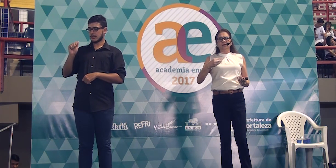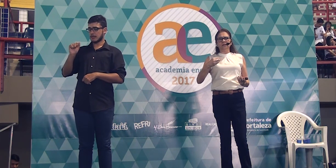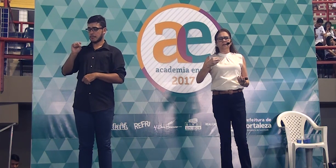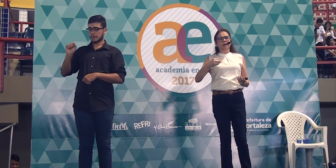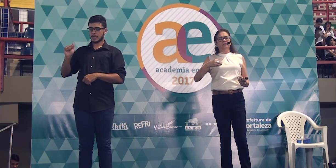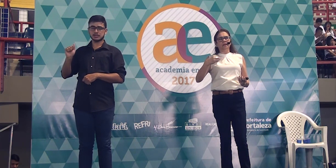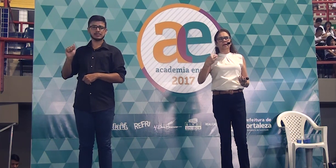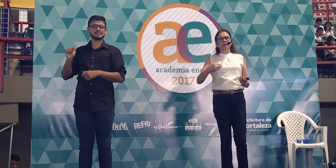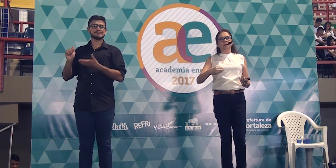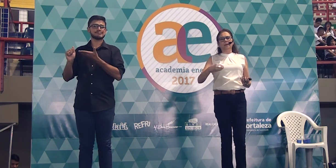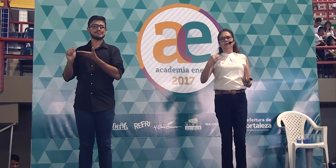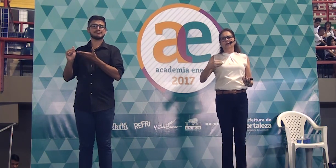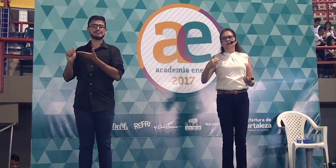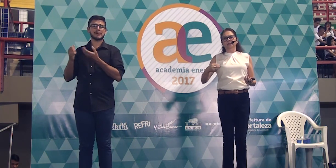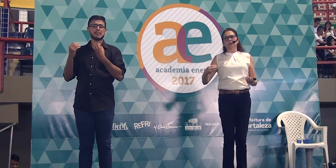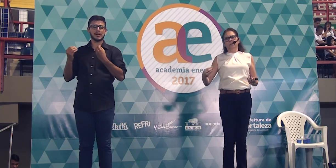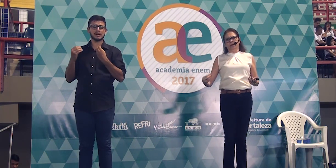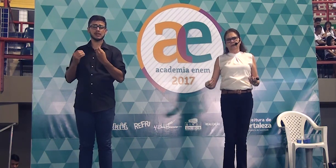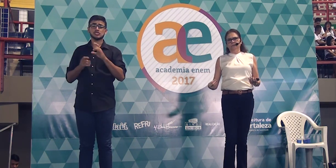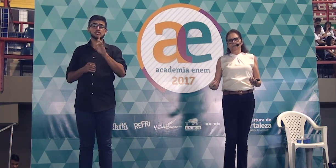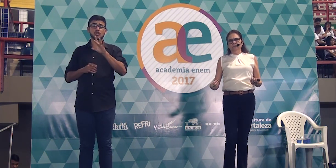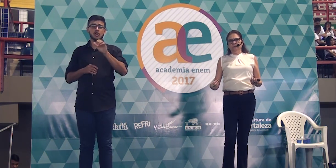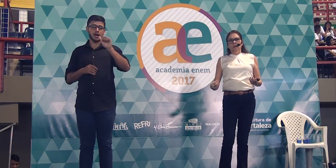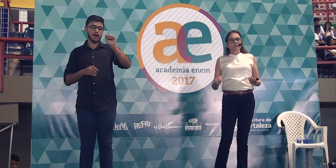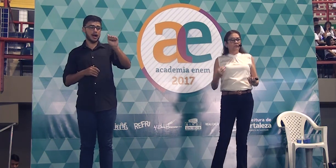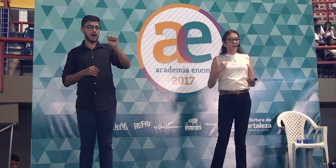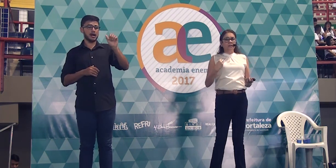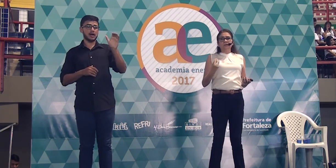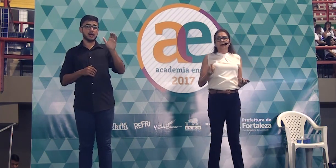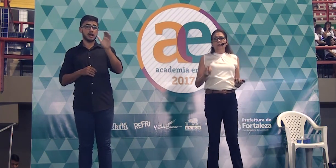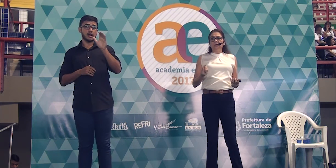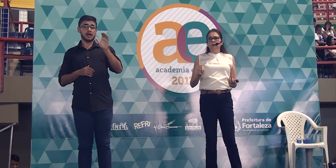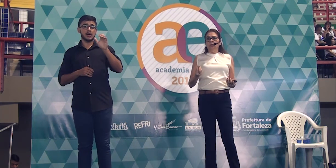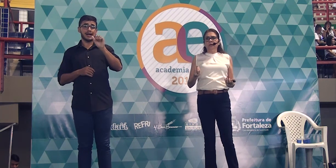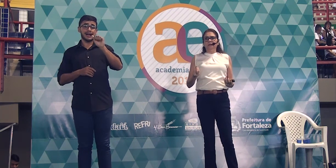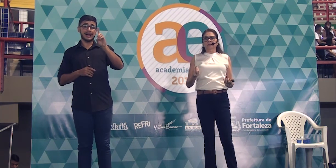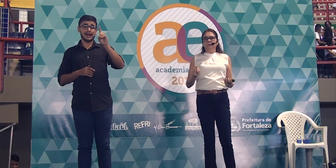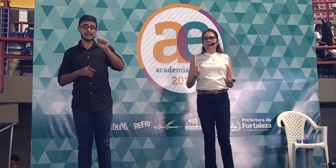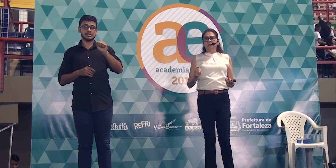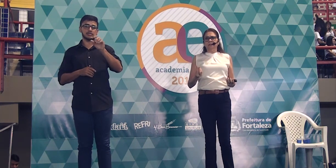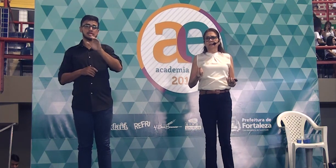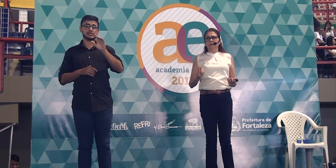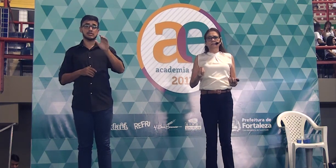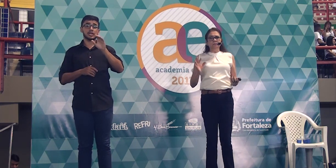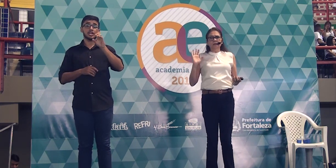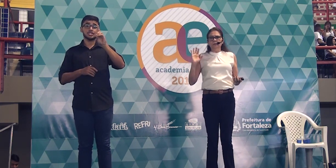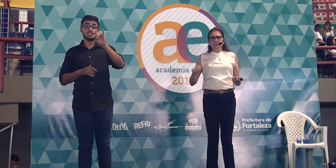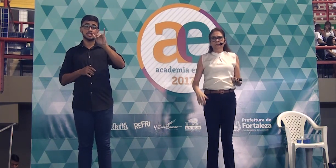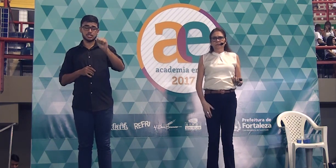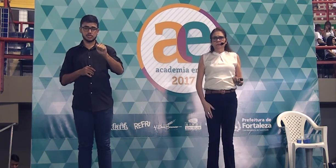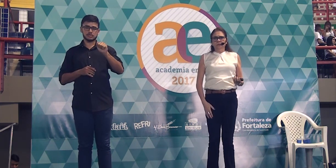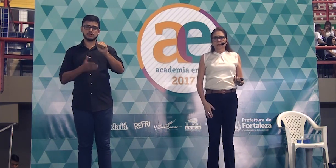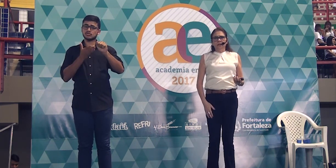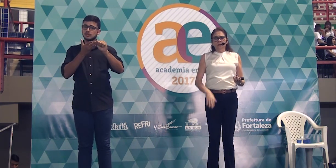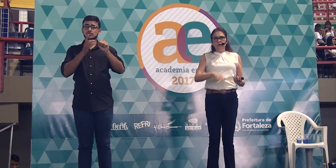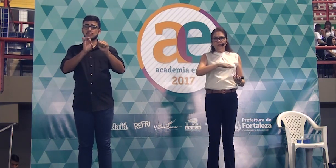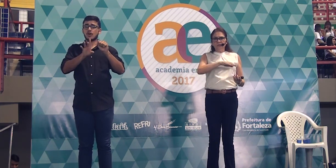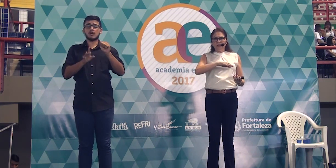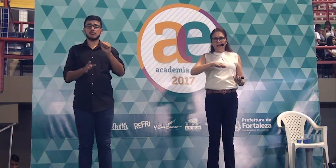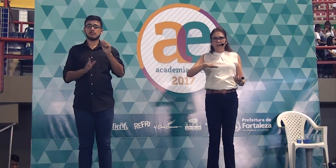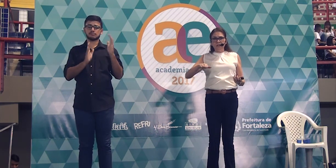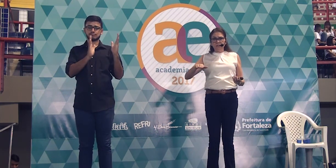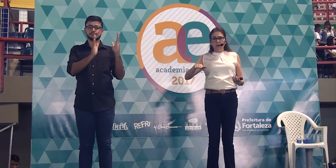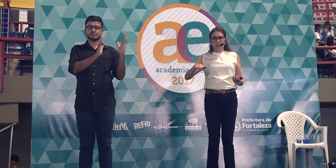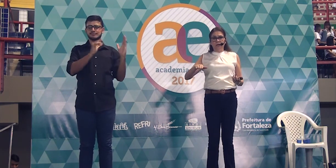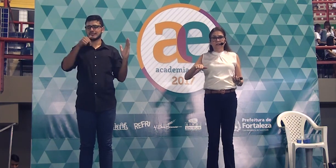sido mais afetada pela violência urbana. Me fez falta o que se passa? Não. Então,